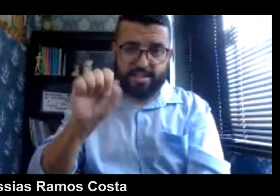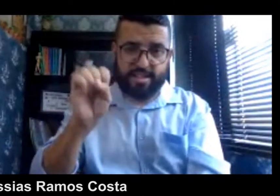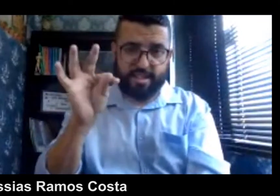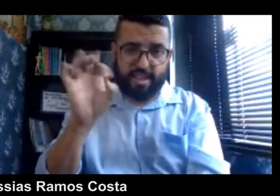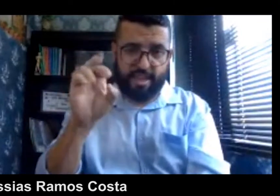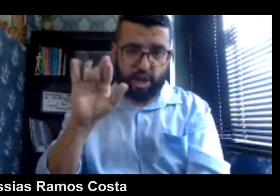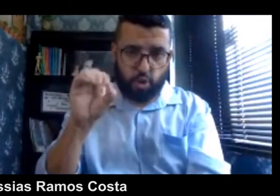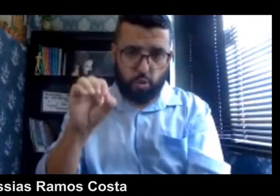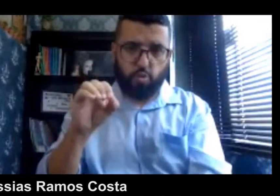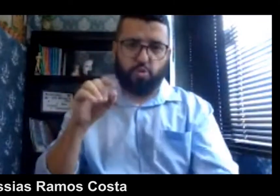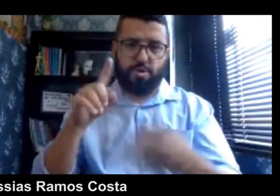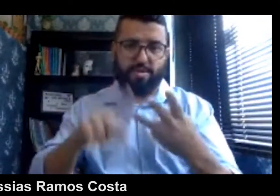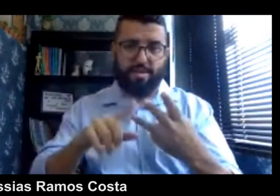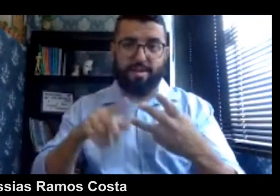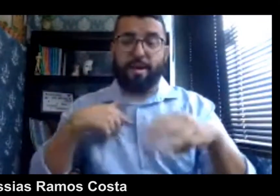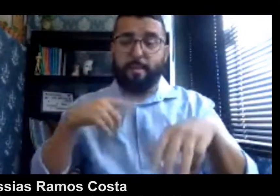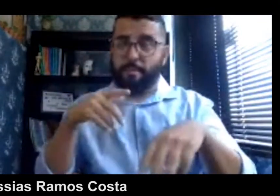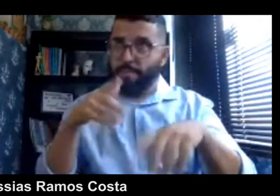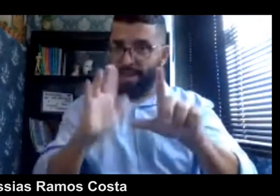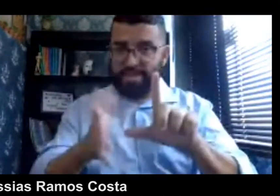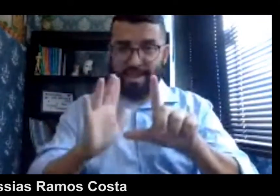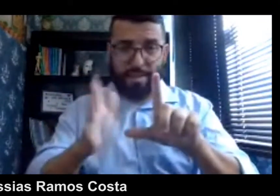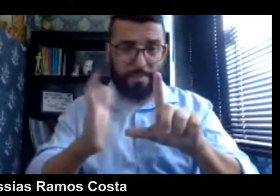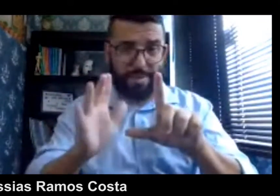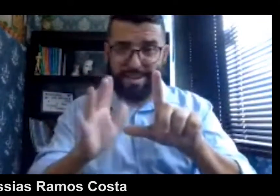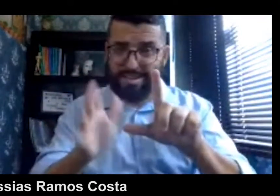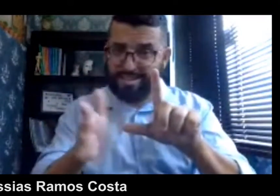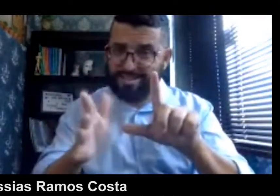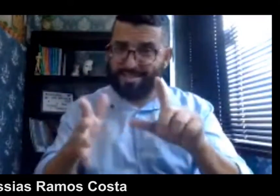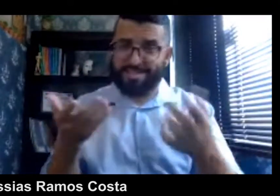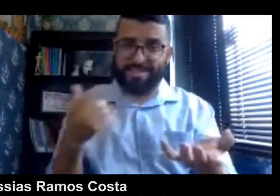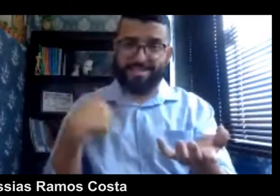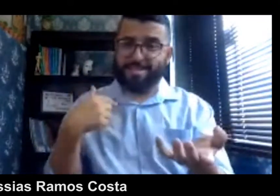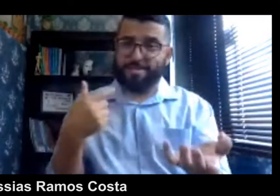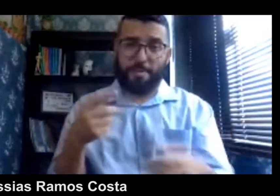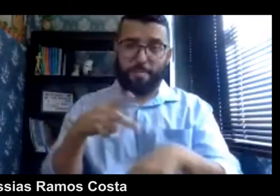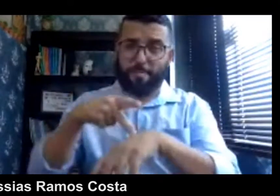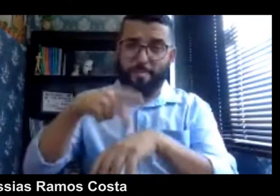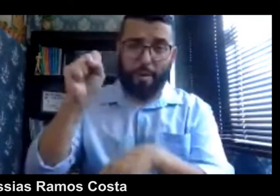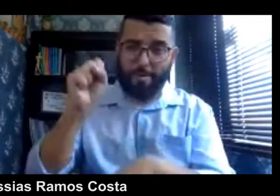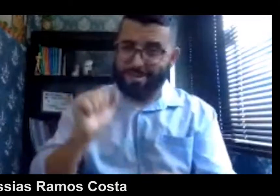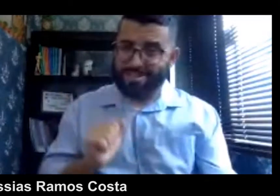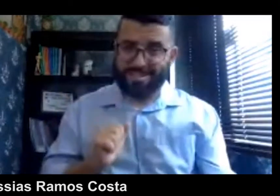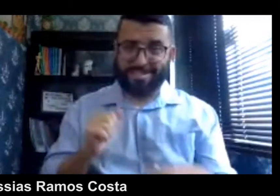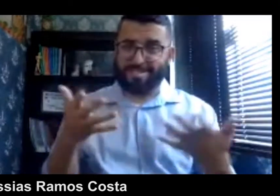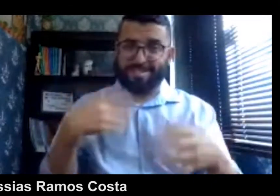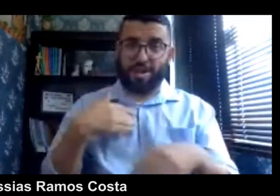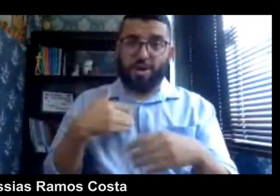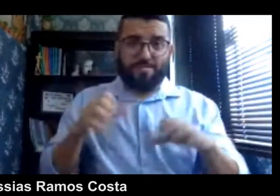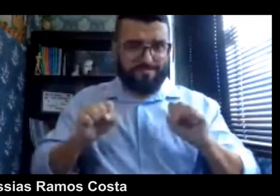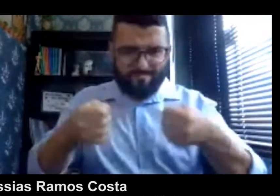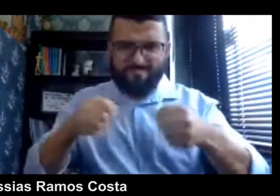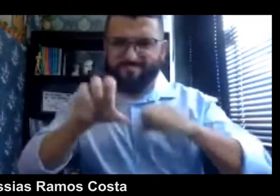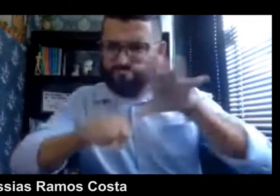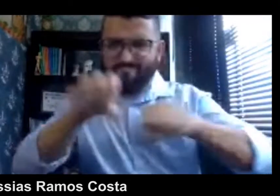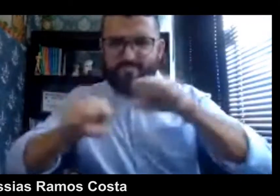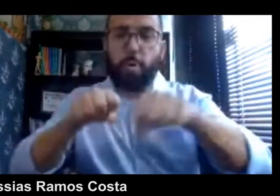magistério, depois eu fiz o Letras Libras, fiz pós, então em diferentes